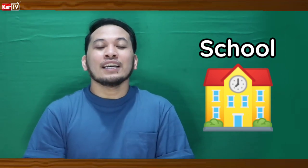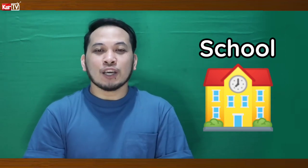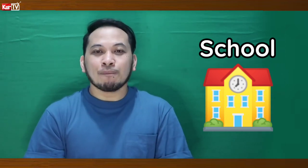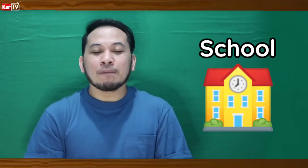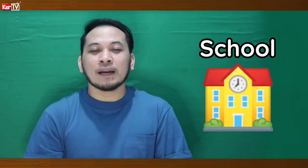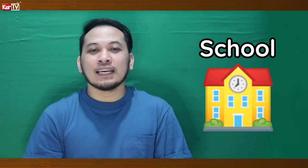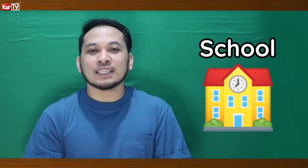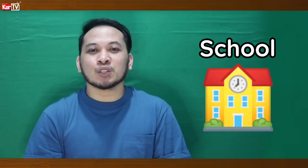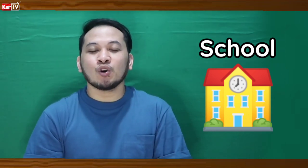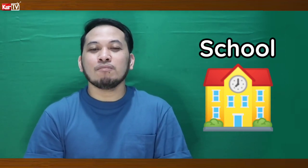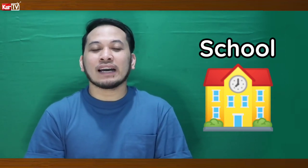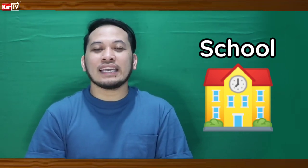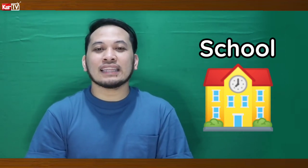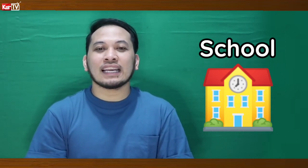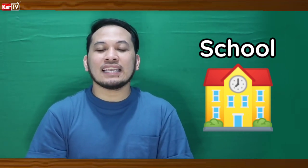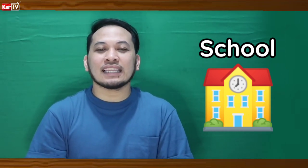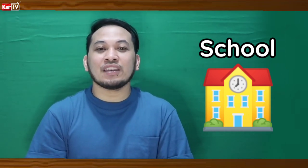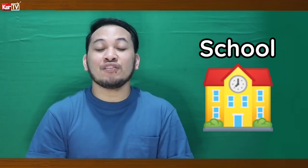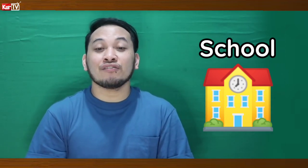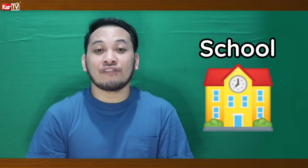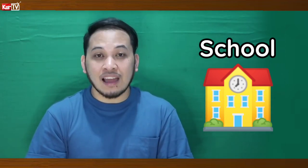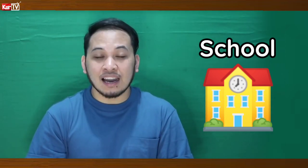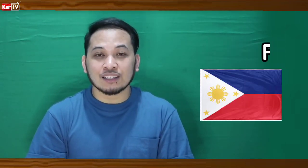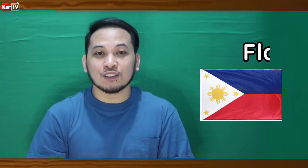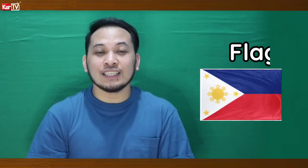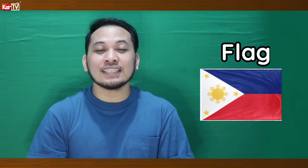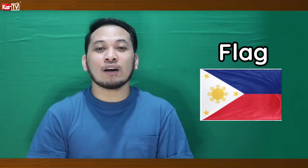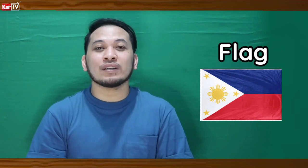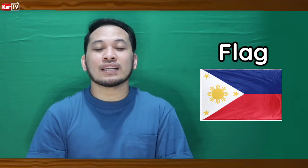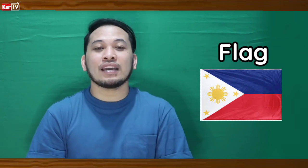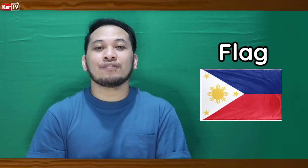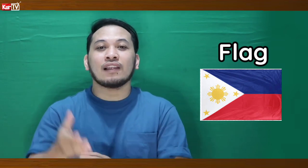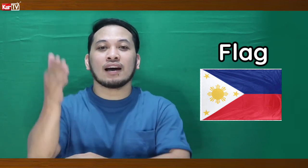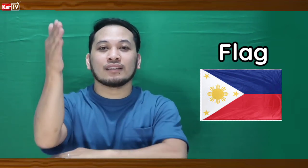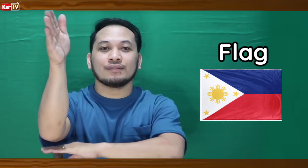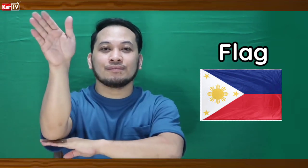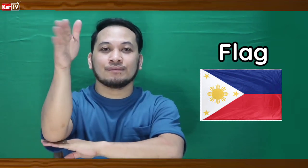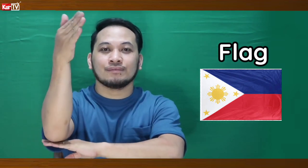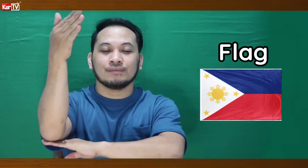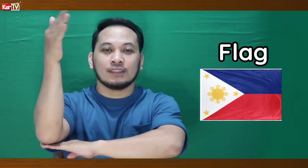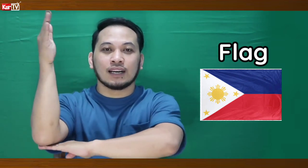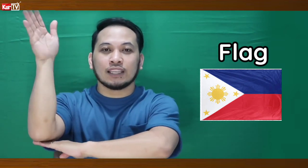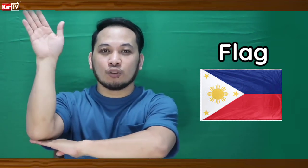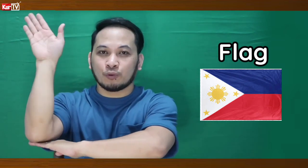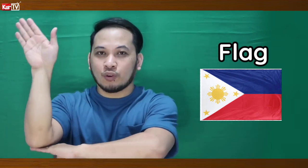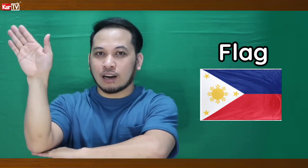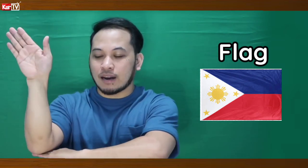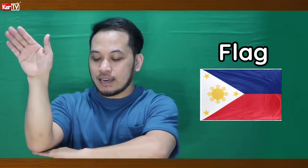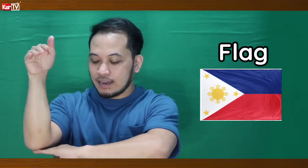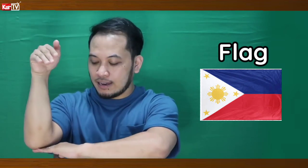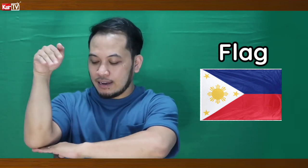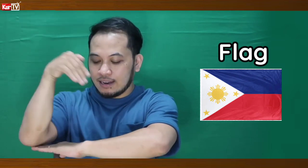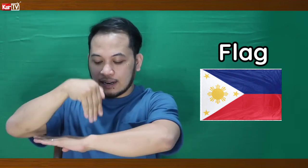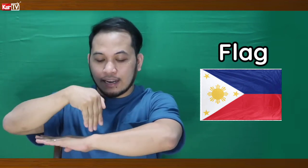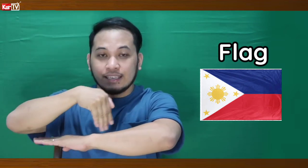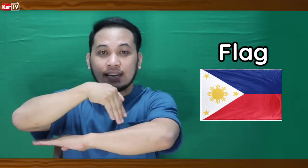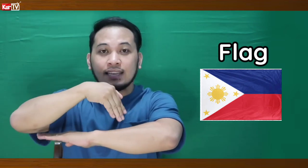syempre pag nasa school makikita rin natin yung flag So this is how we sign flag Nakaganyan po yung kamay Nakaganyan